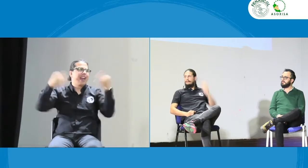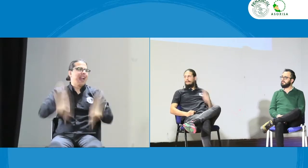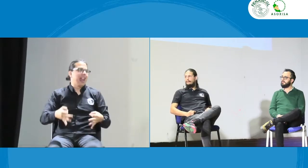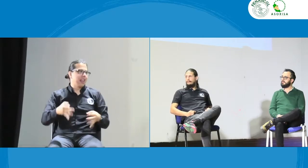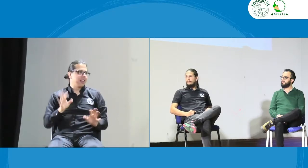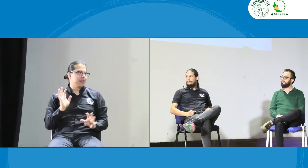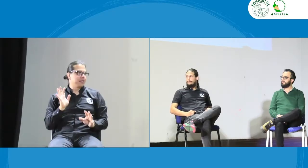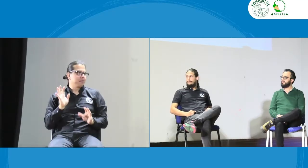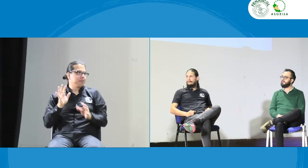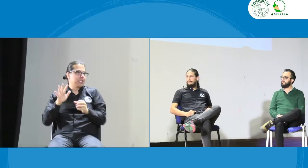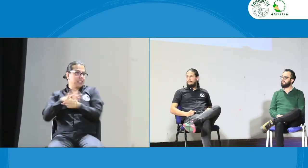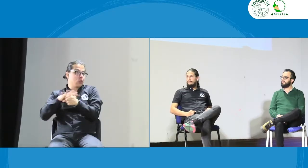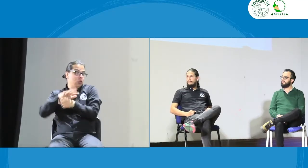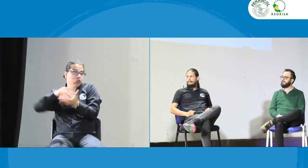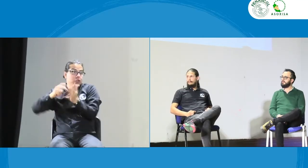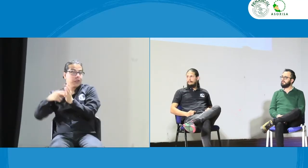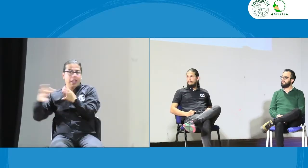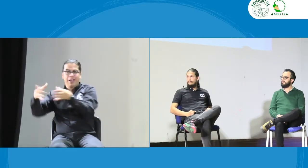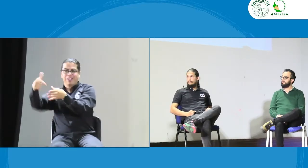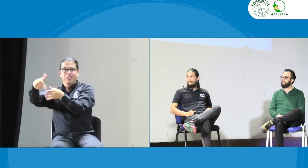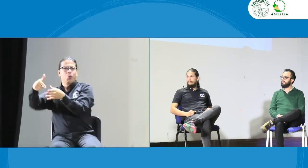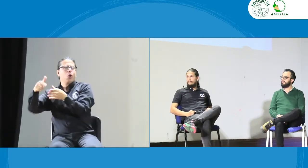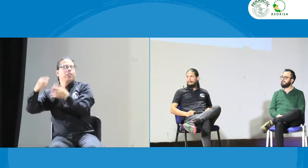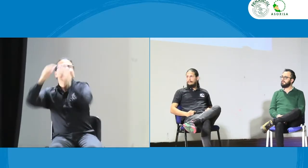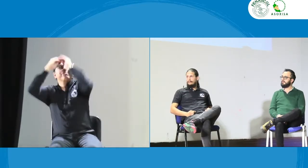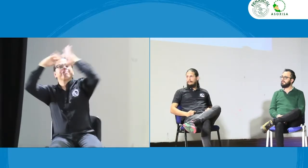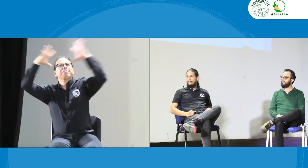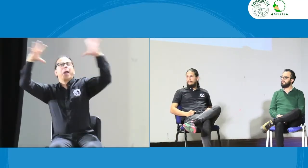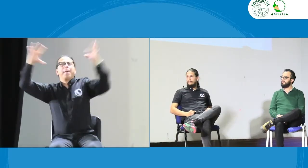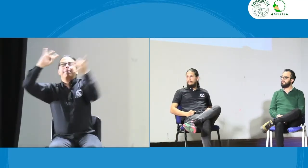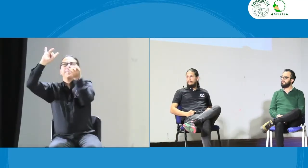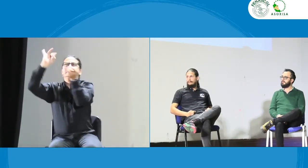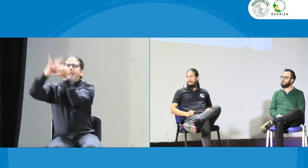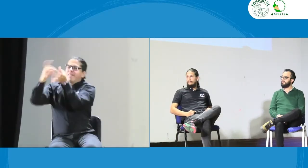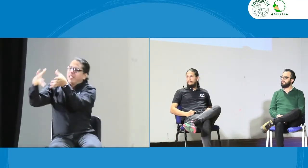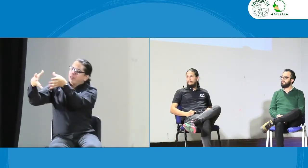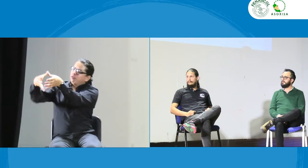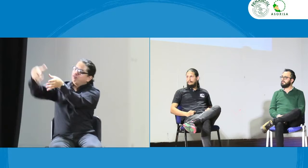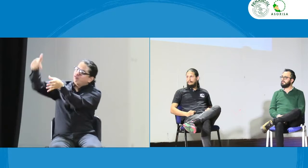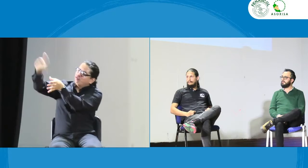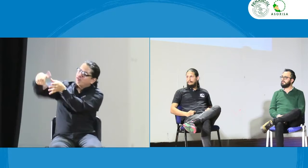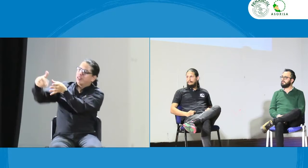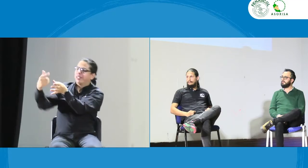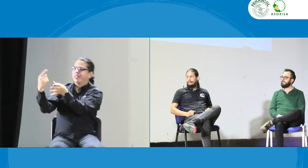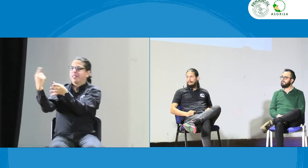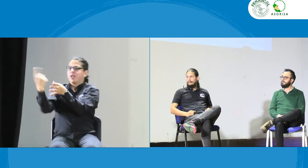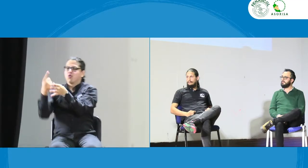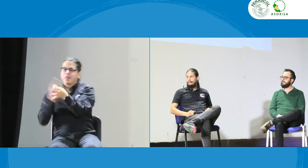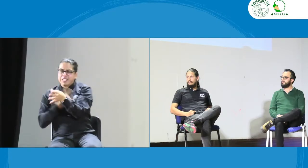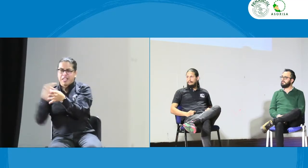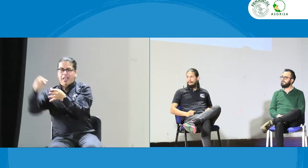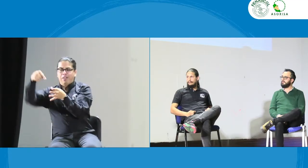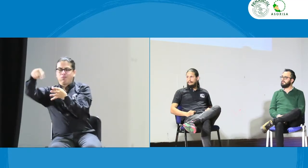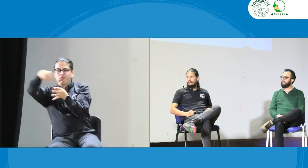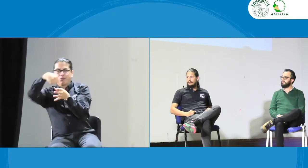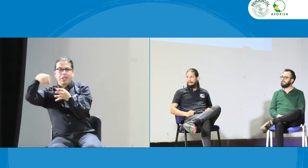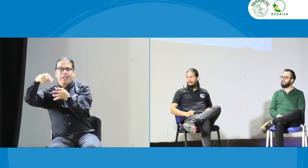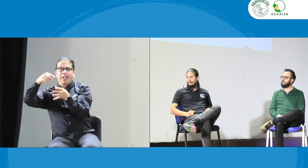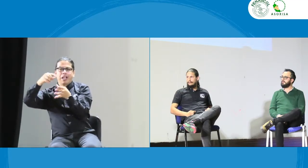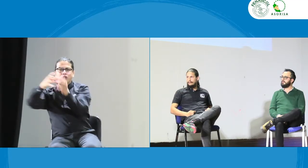permita esa aplicabilidad para los servicios de calidad de interpretación. Nosotros ¿qué soñaríamos que fuera ese órgano